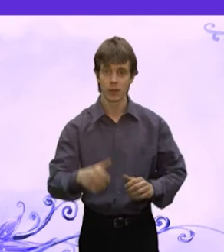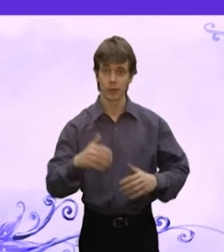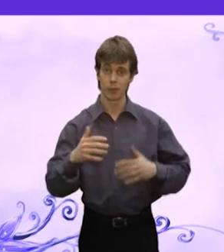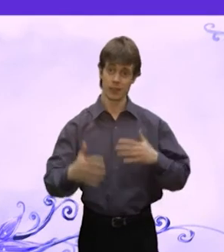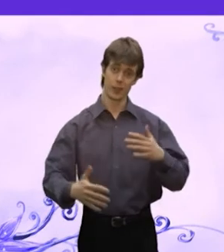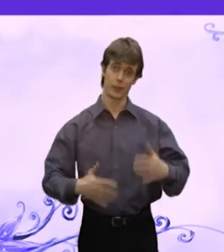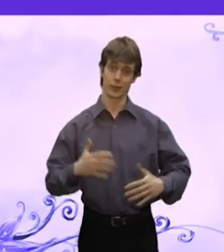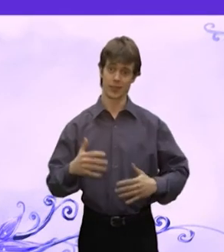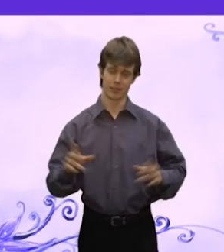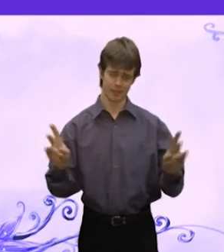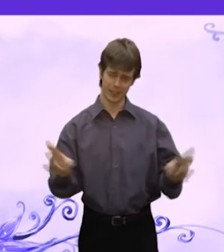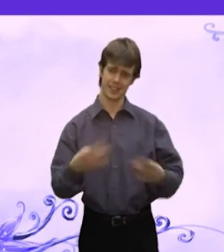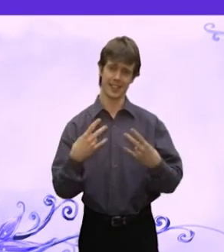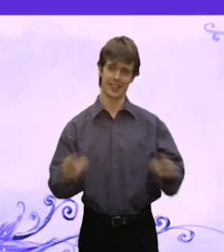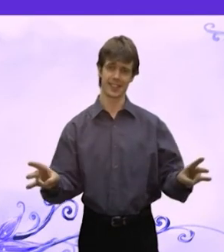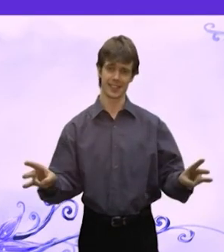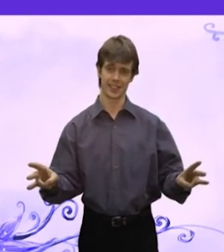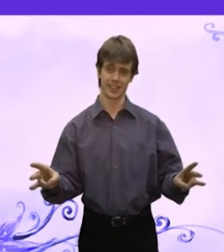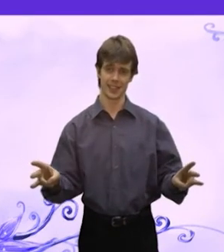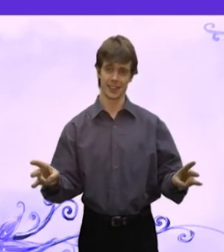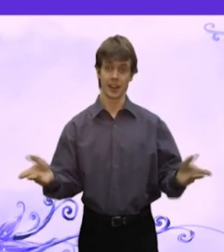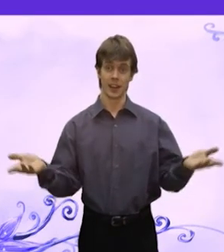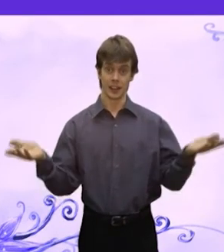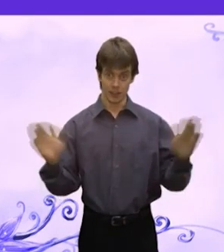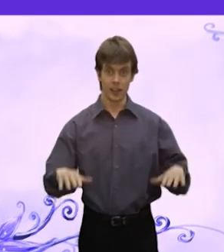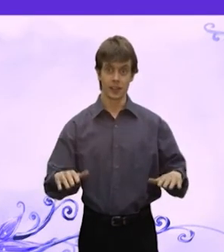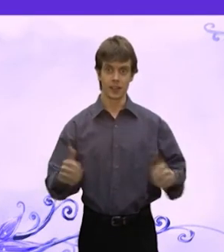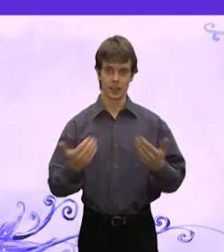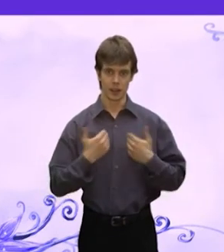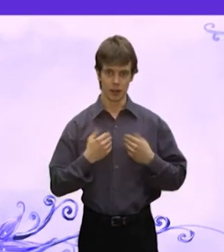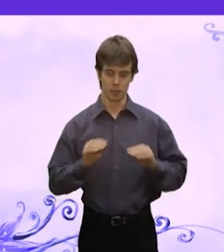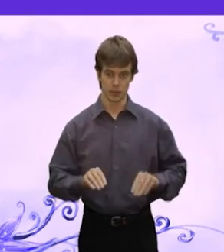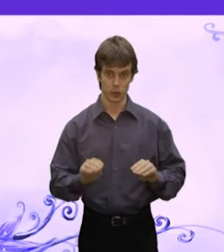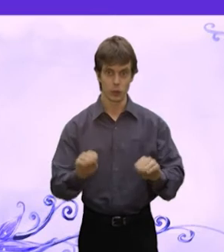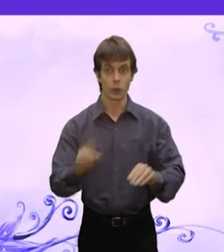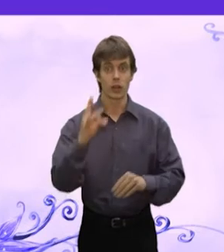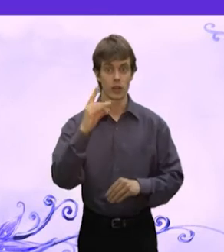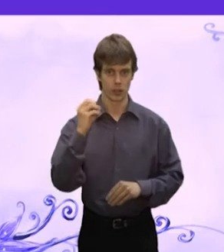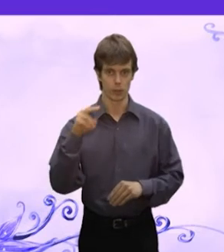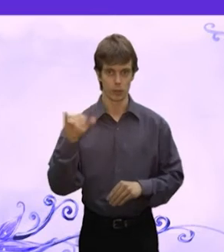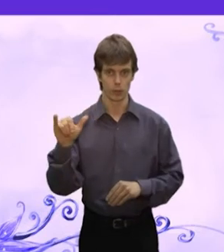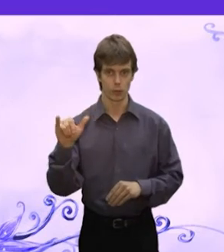Медведюшка, не ломай меня Я посею репу, но